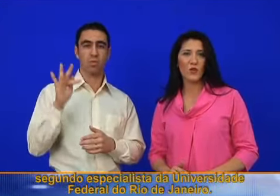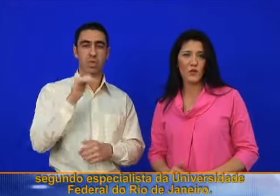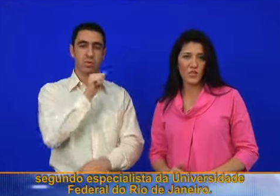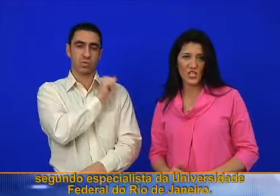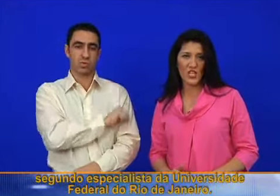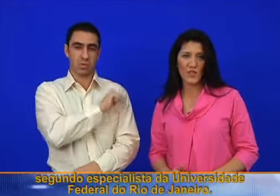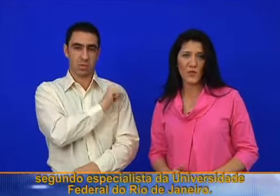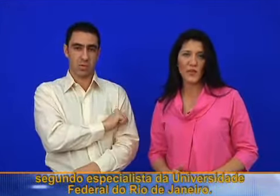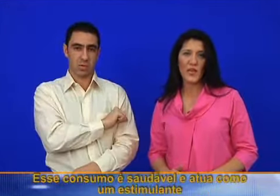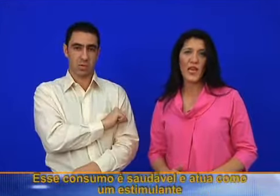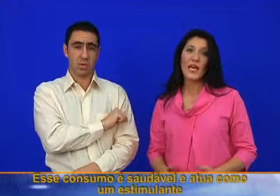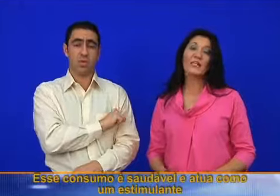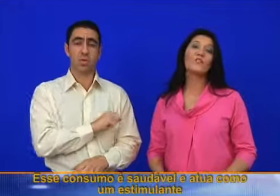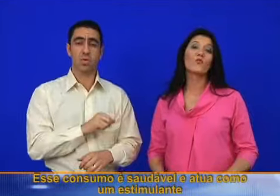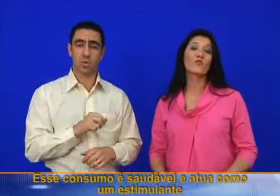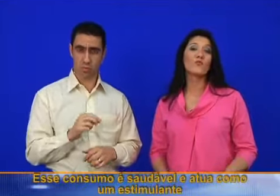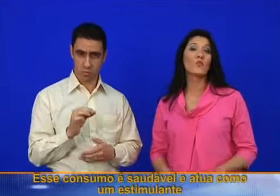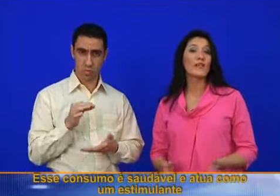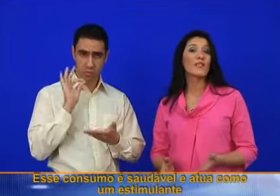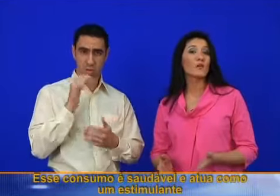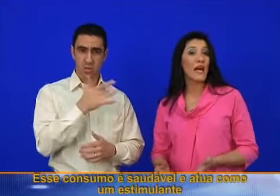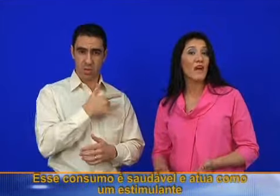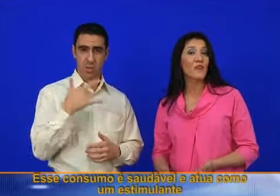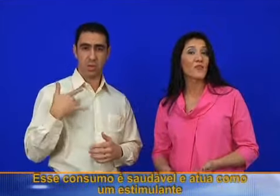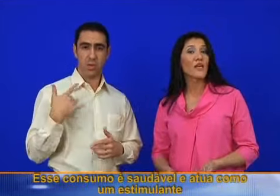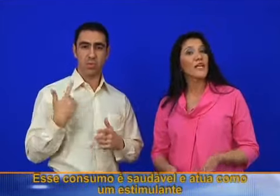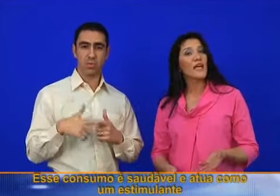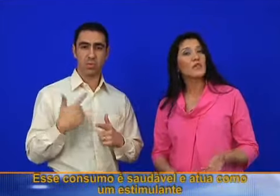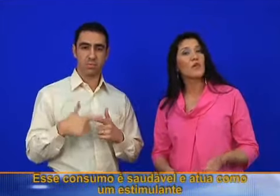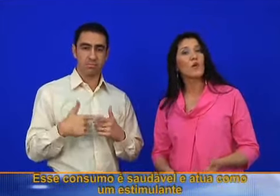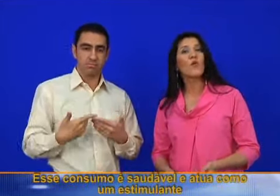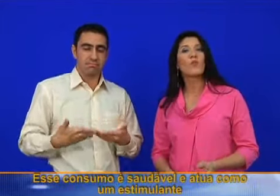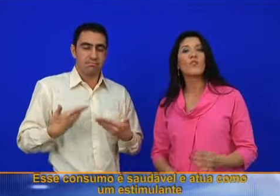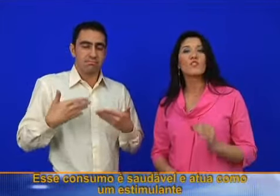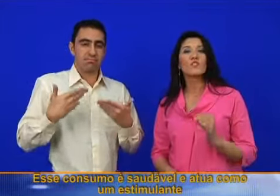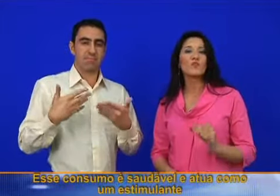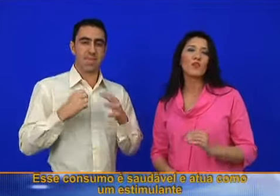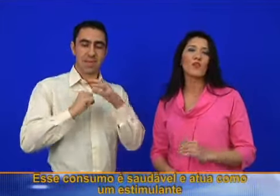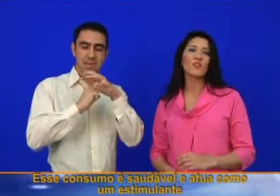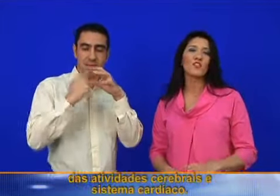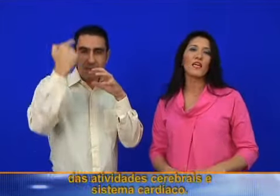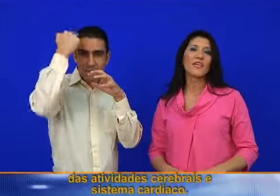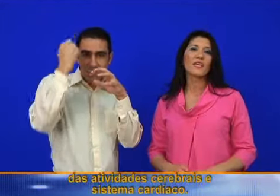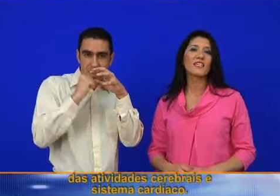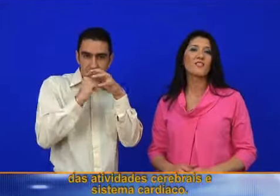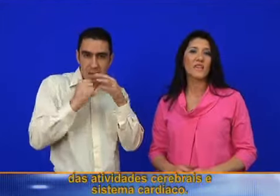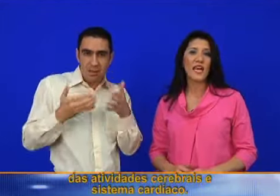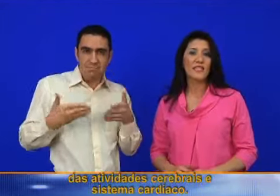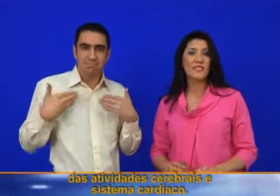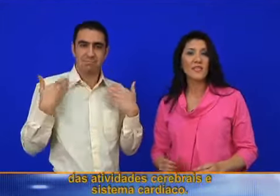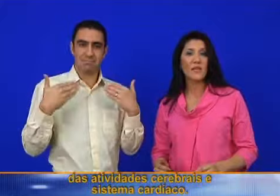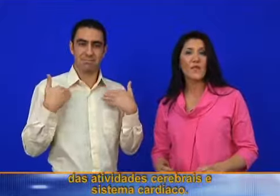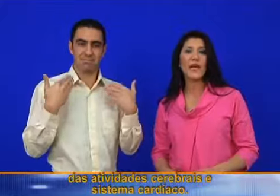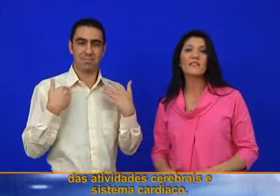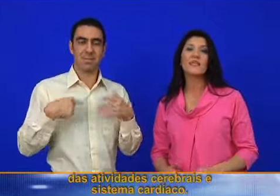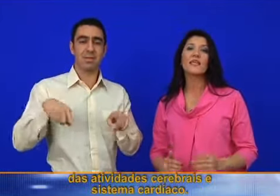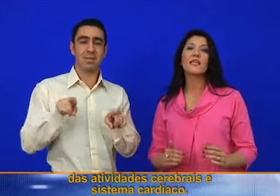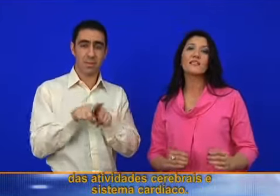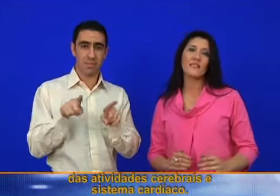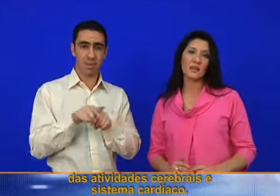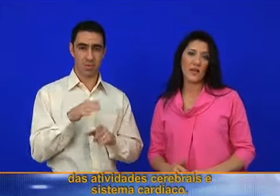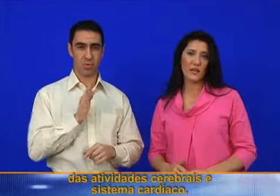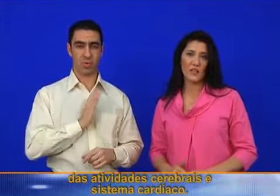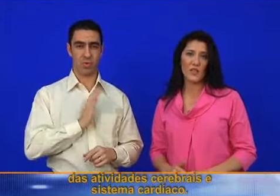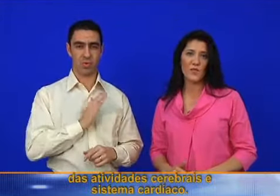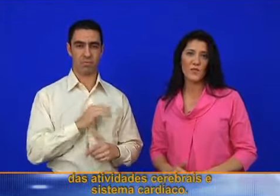Federal do Rio de Janeiro. Esse consumo é saudável e atua como um estimulante das atividades cerebrais